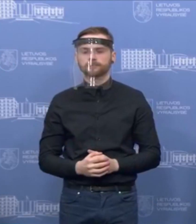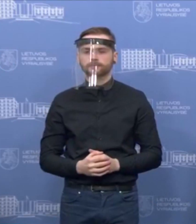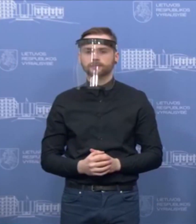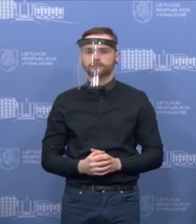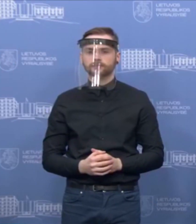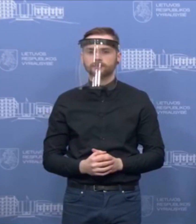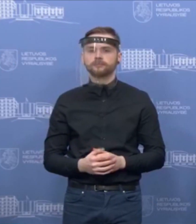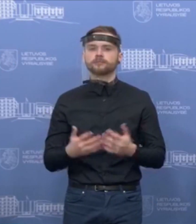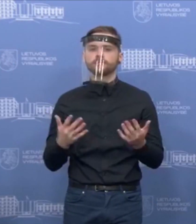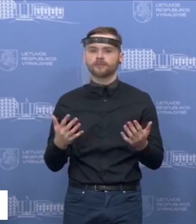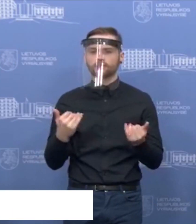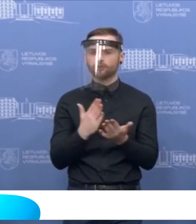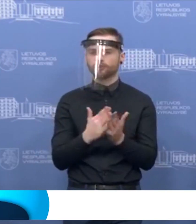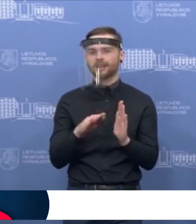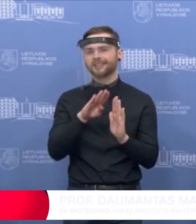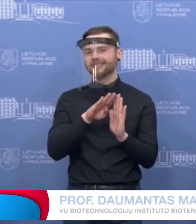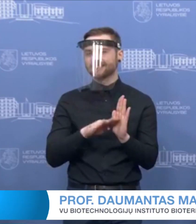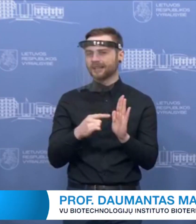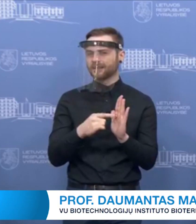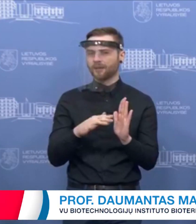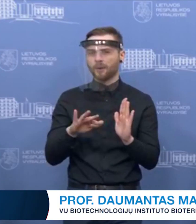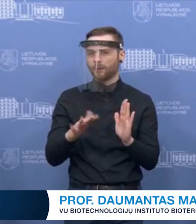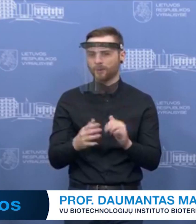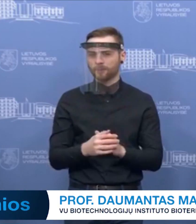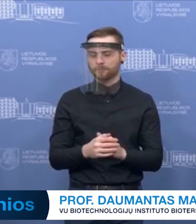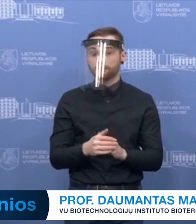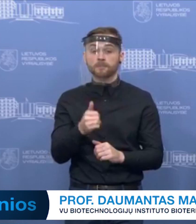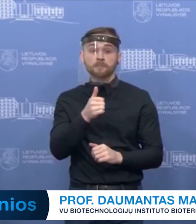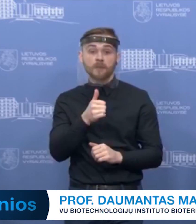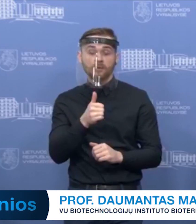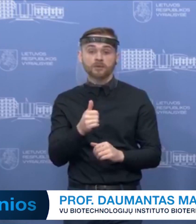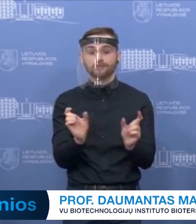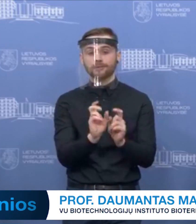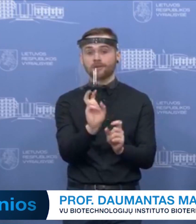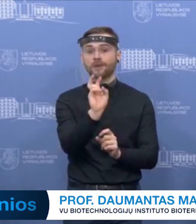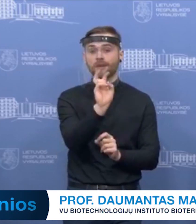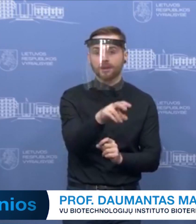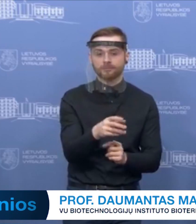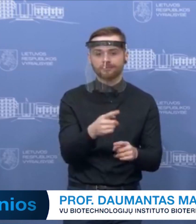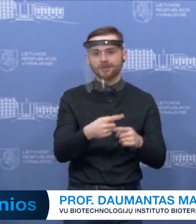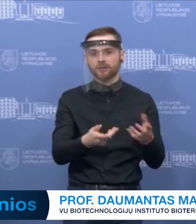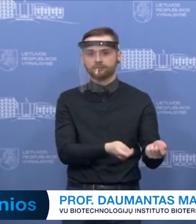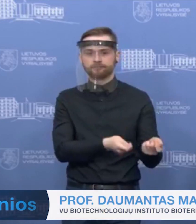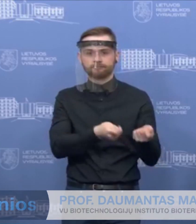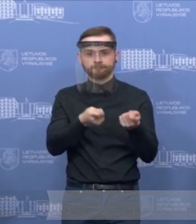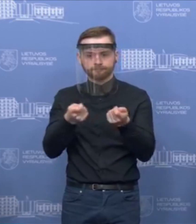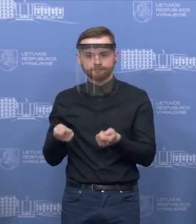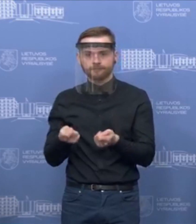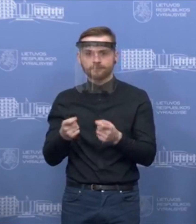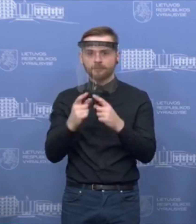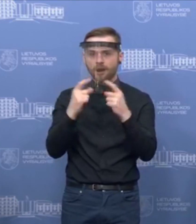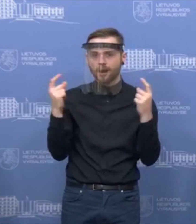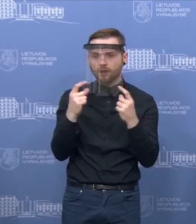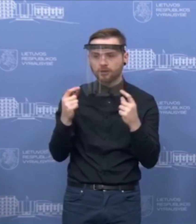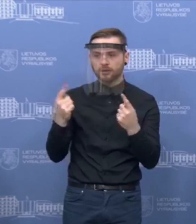Viena iš tokių galimų teisyklių, jeigu jūs, sakykime, parsinešat ar produktus, ar kaukės, ar bet kokius dalykus, kurie galėjo